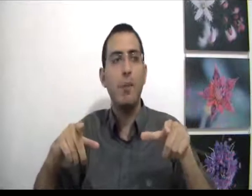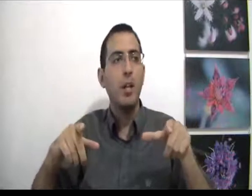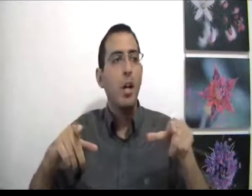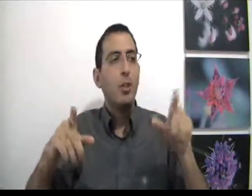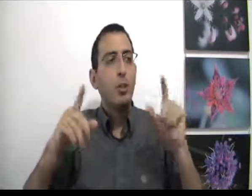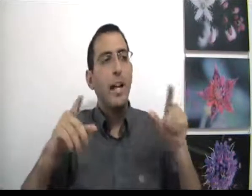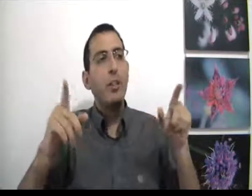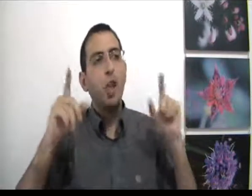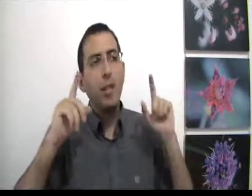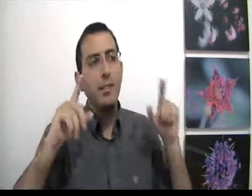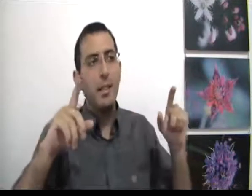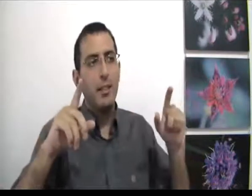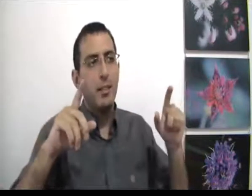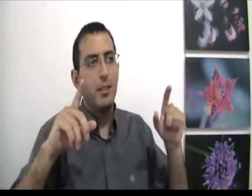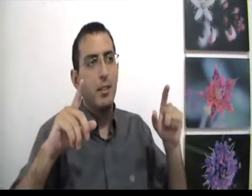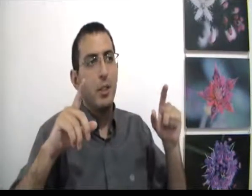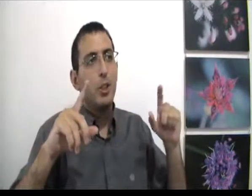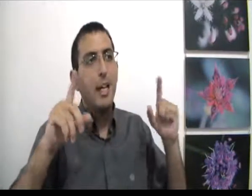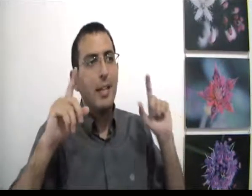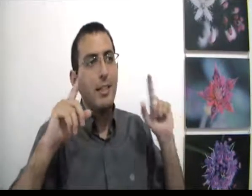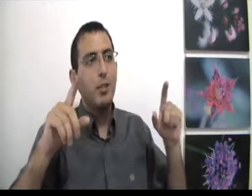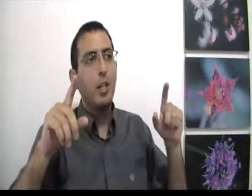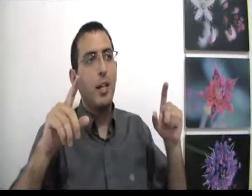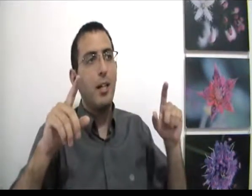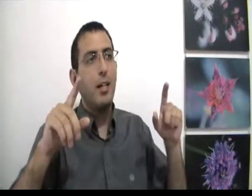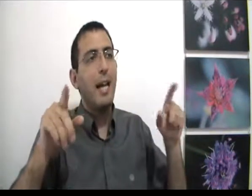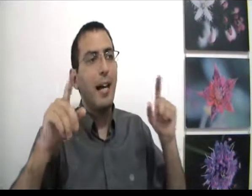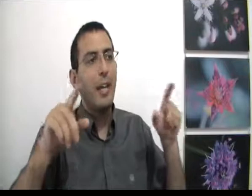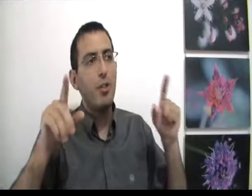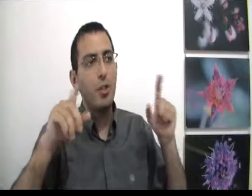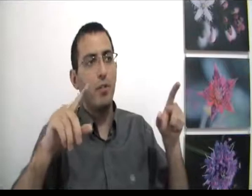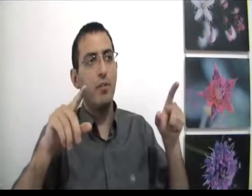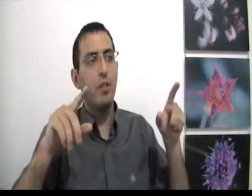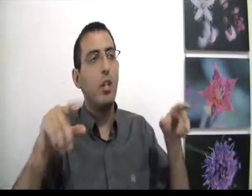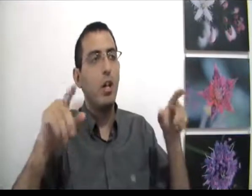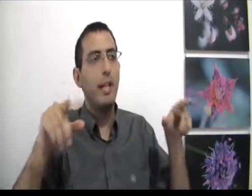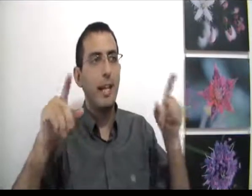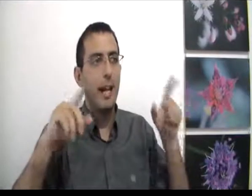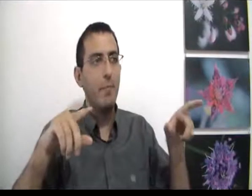זאת אומרת כל זמן שהרצון שלך להרגיש טוב לא נעלם